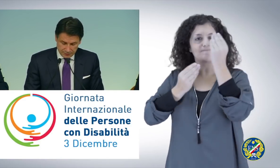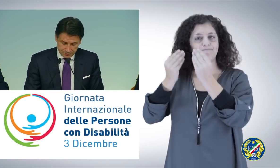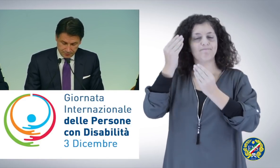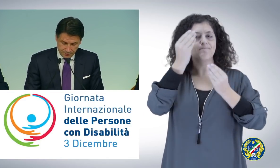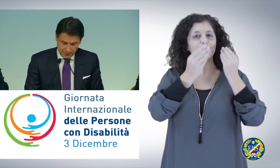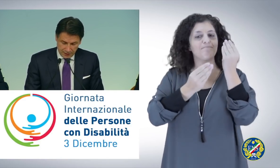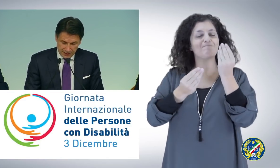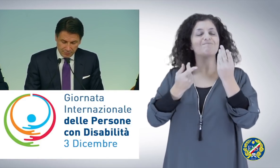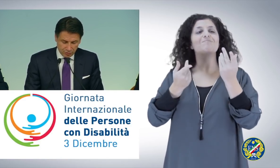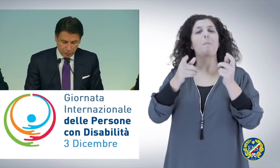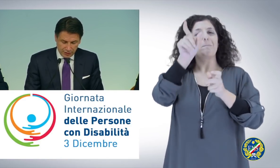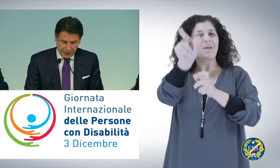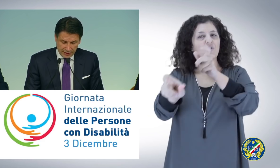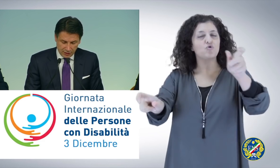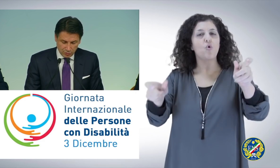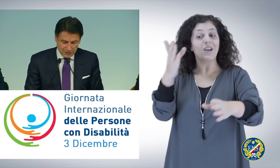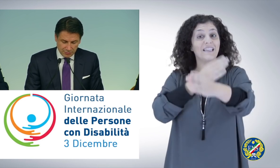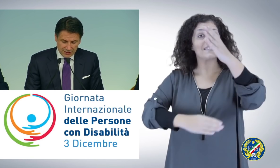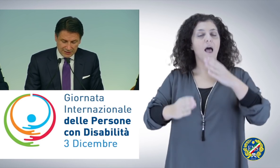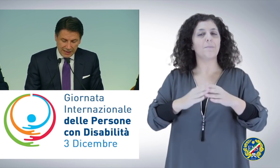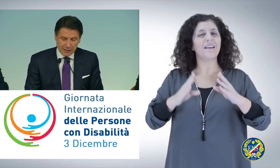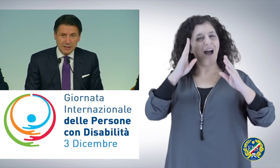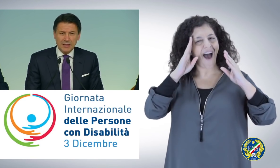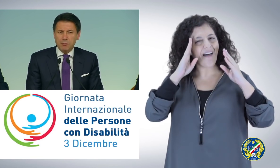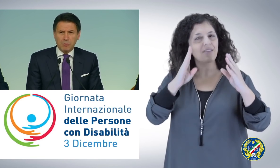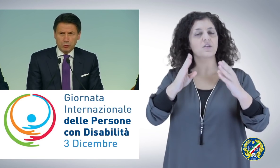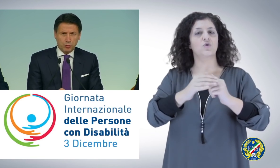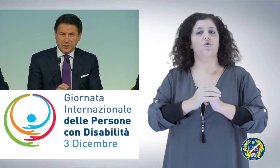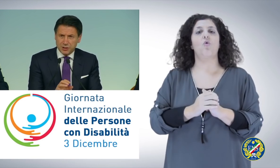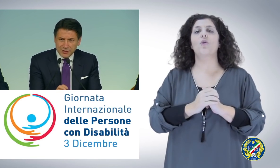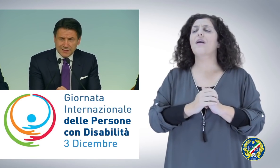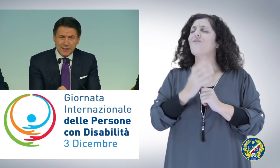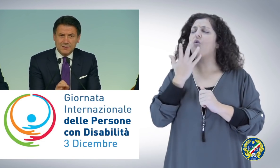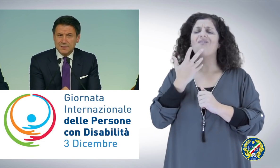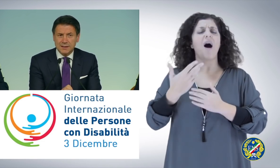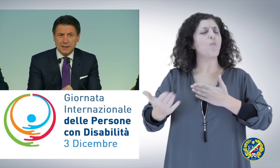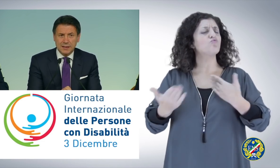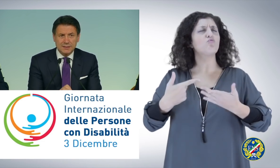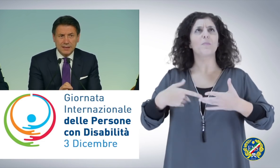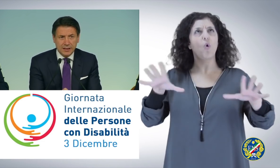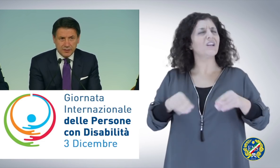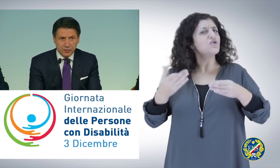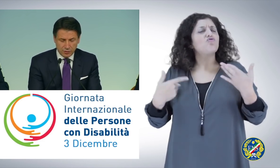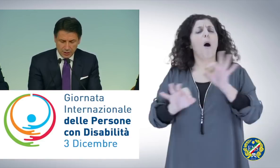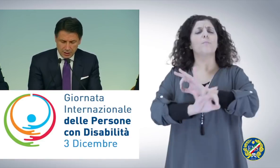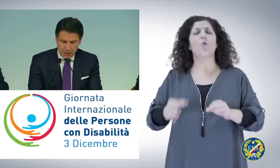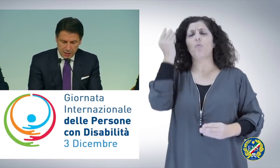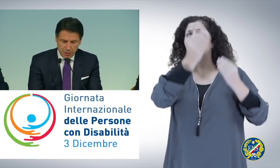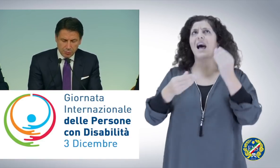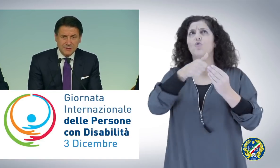alle persone con disabilità che abbiamo avuto precisa sin dall'inizio. Abbiamo